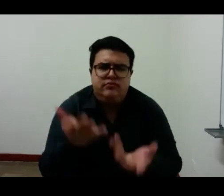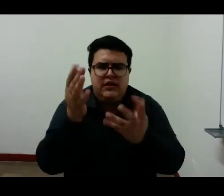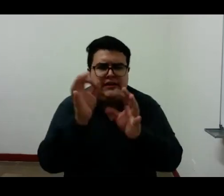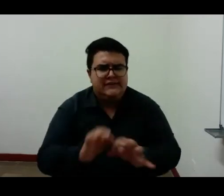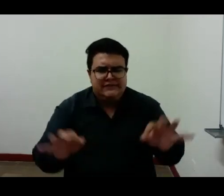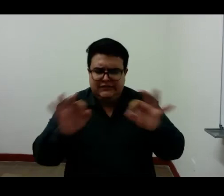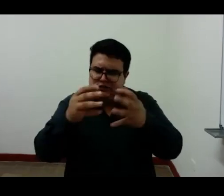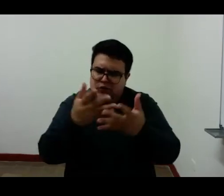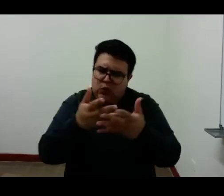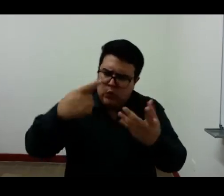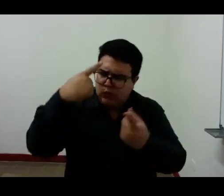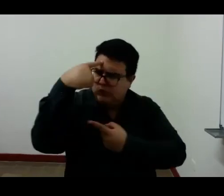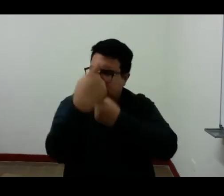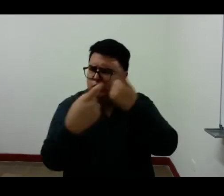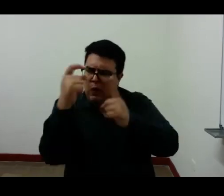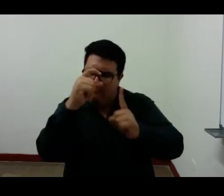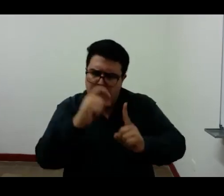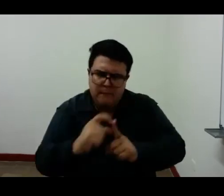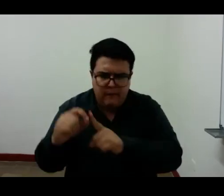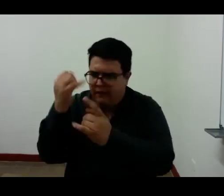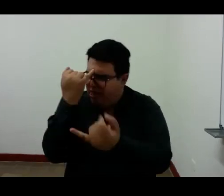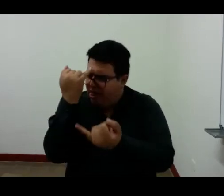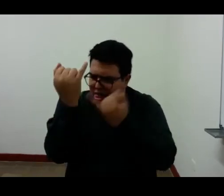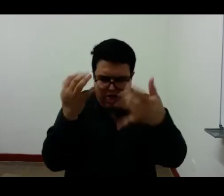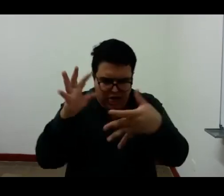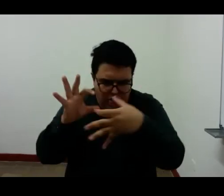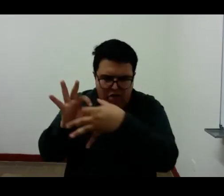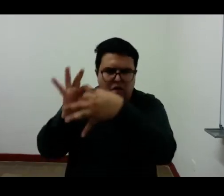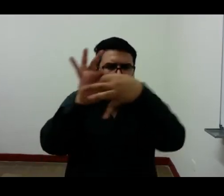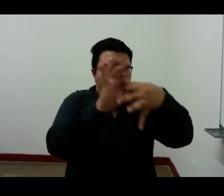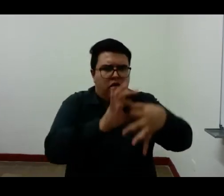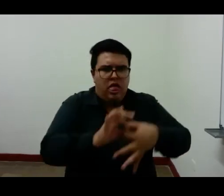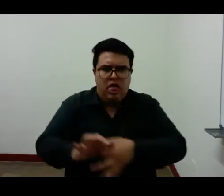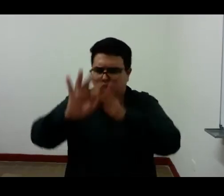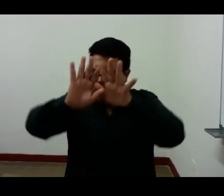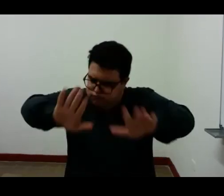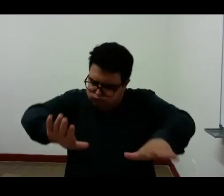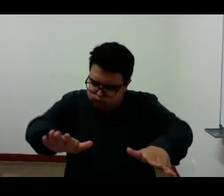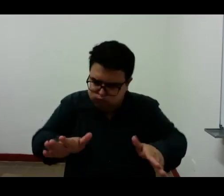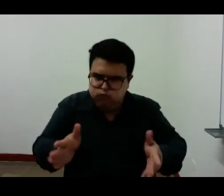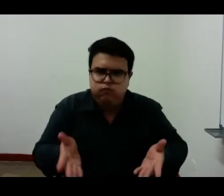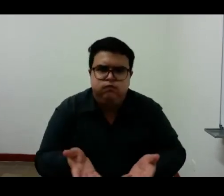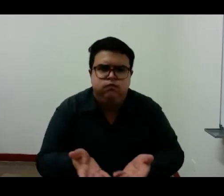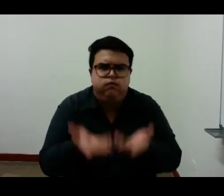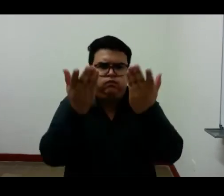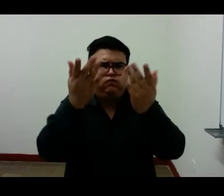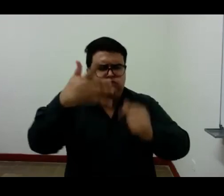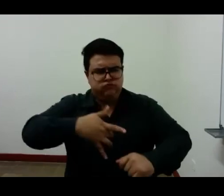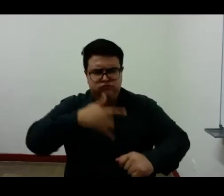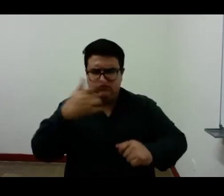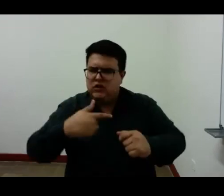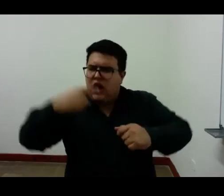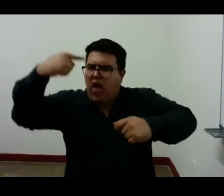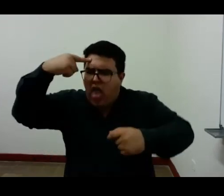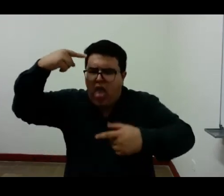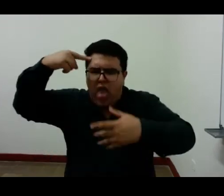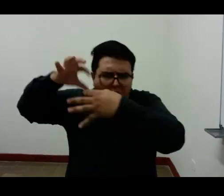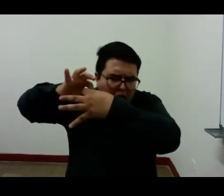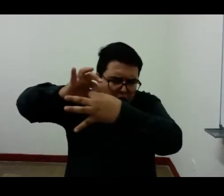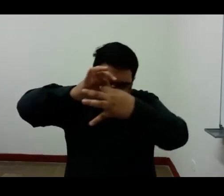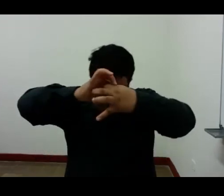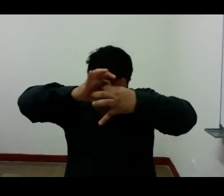las palabras a la idea y no necesitar de un pasillo de pensamiento para las palabras